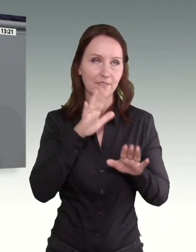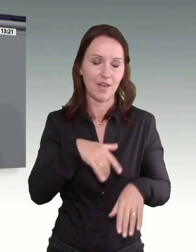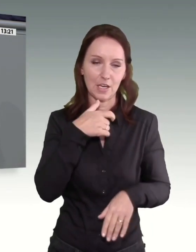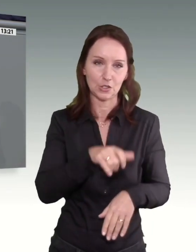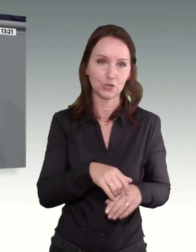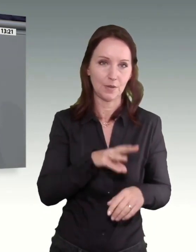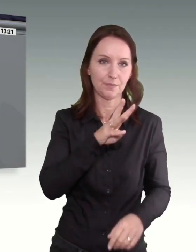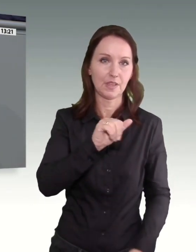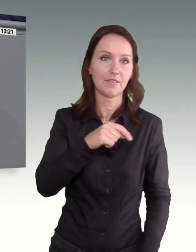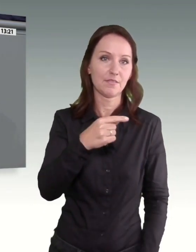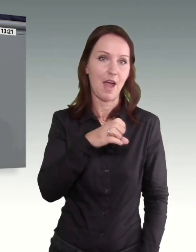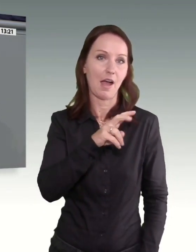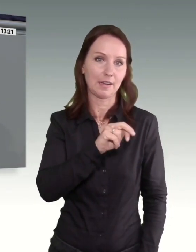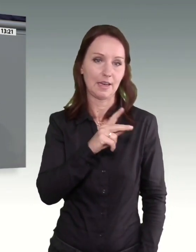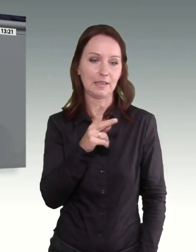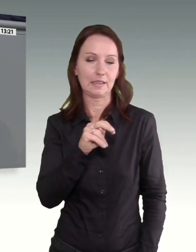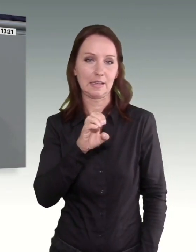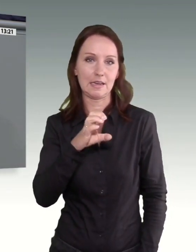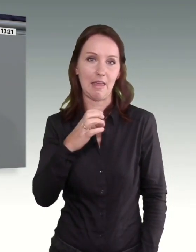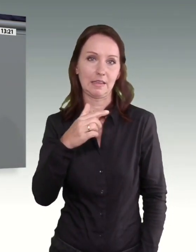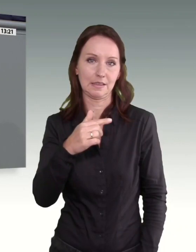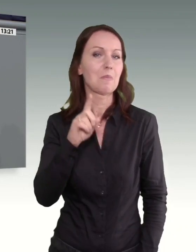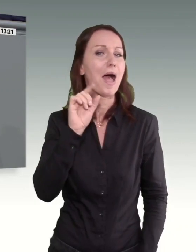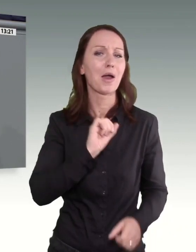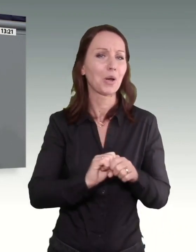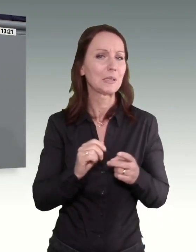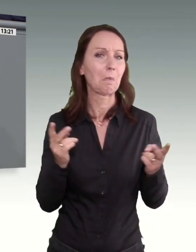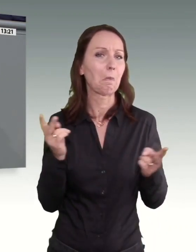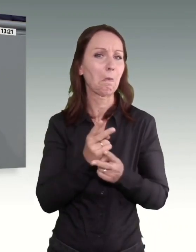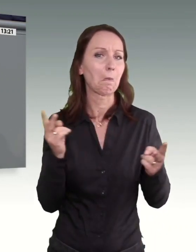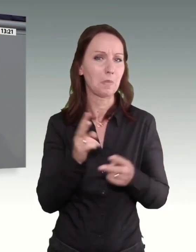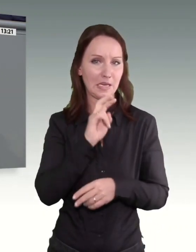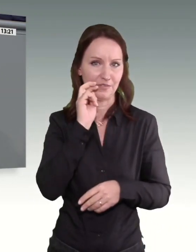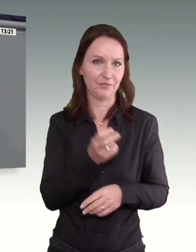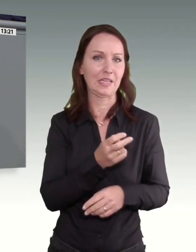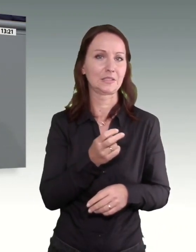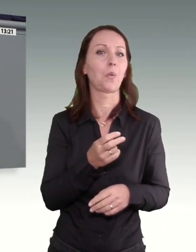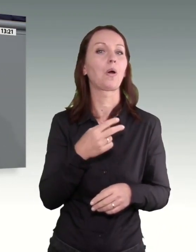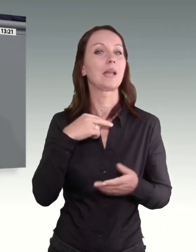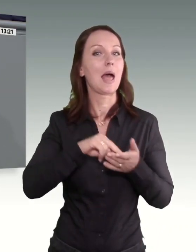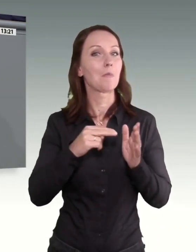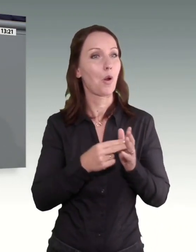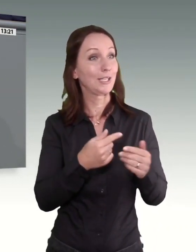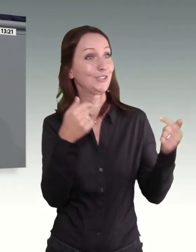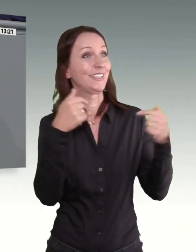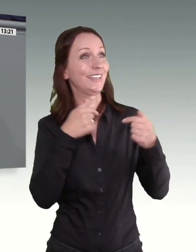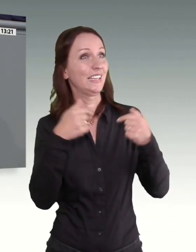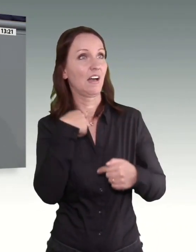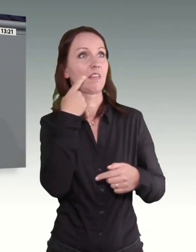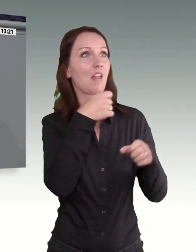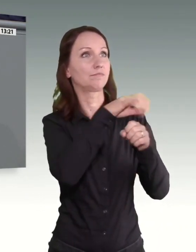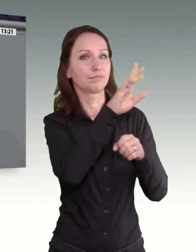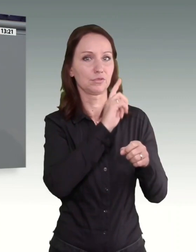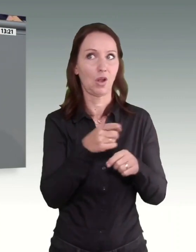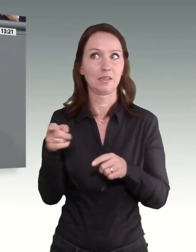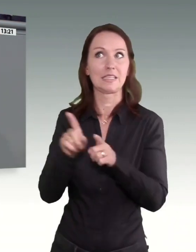versucht, ihre politischen Ziehväter zu beucheln. Liebe Freunde der Gruppe W, heute gibt es keinen